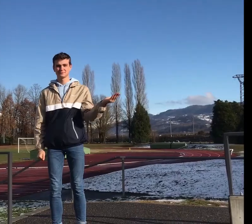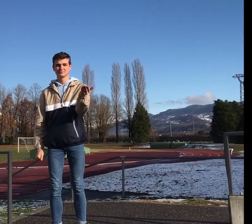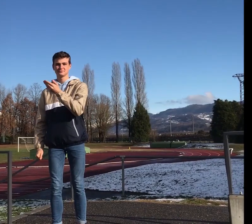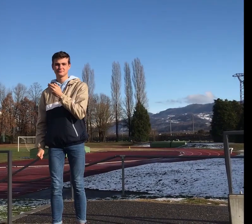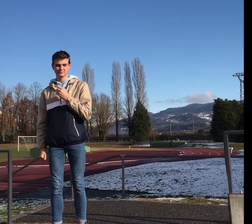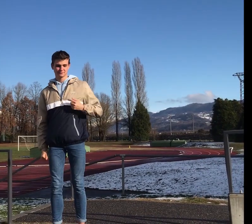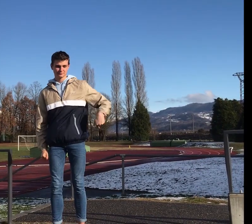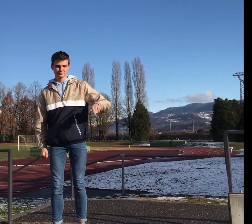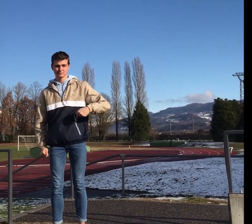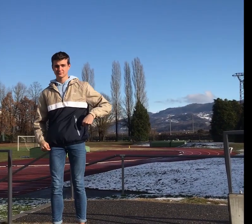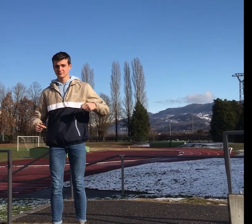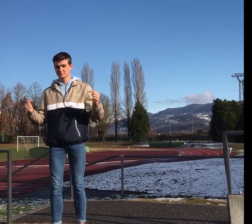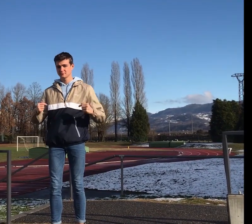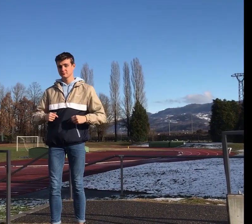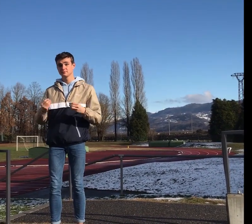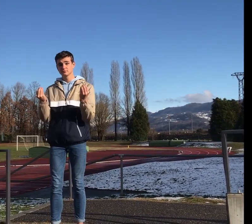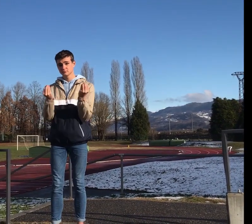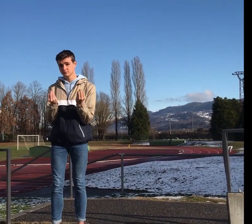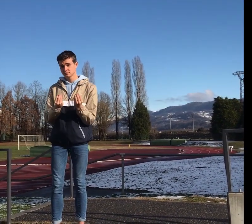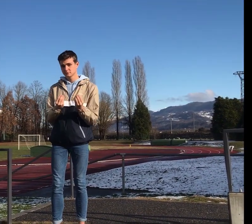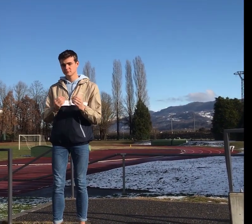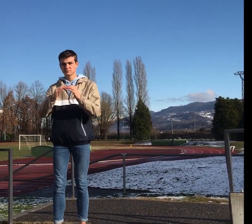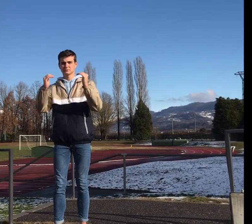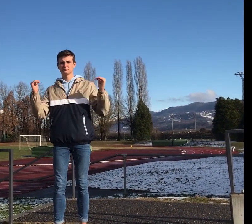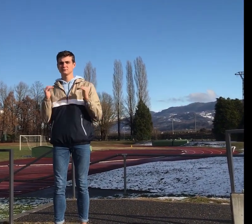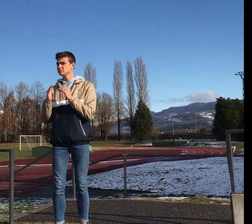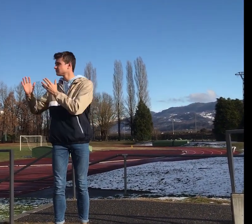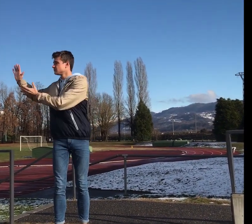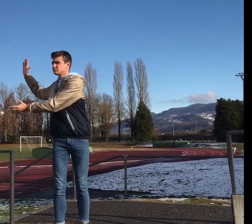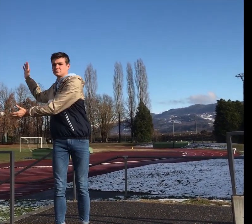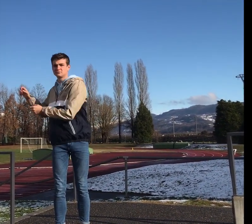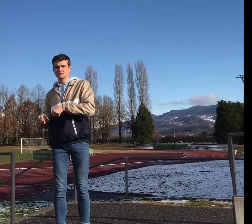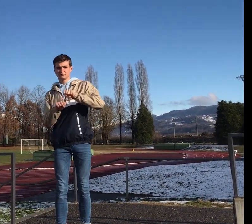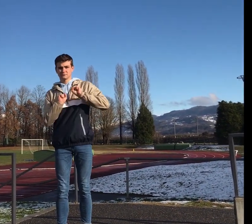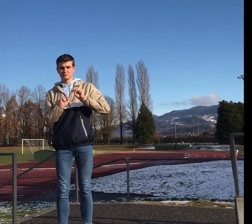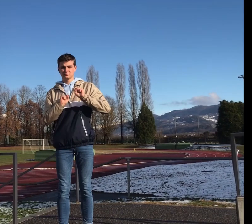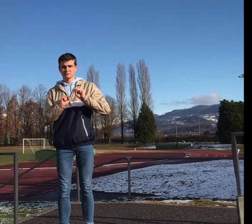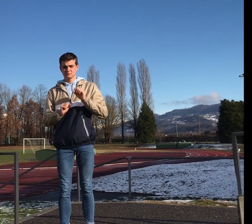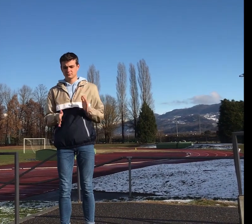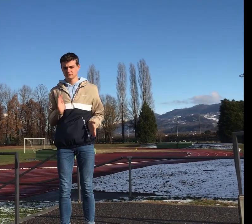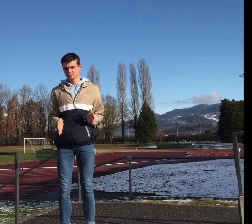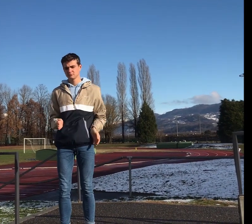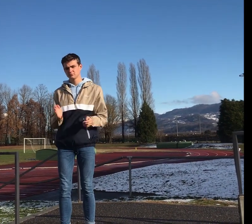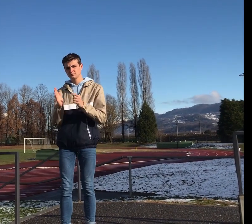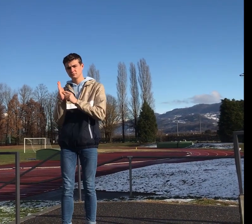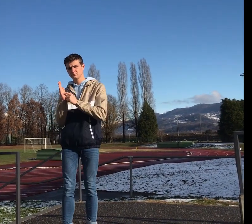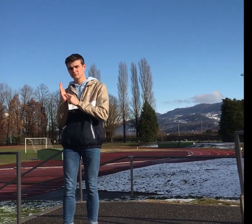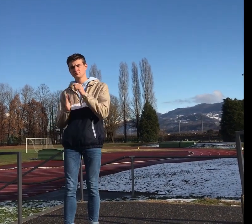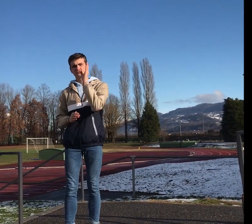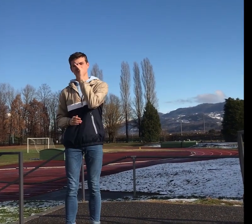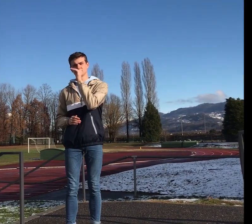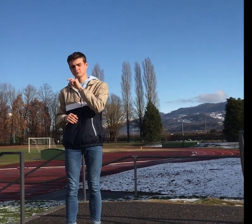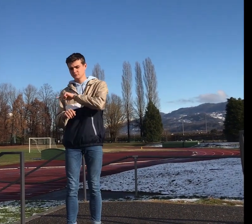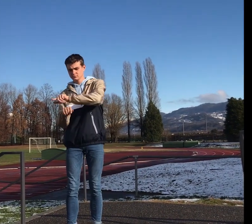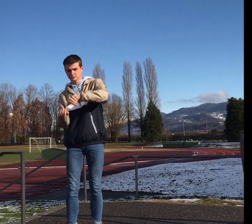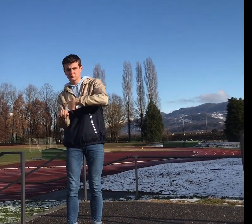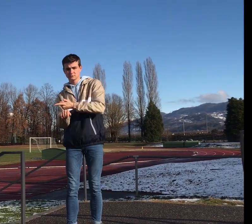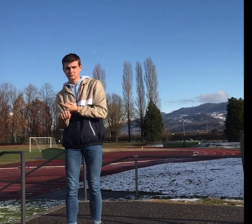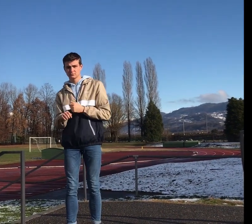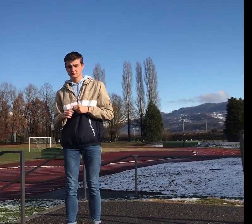Bonjour, nous nous trouvons ici au Stade Ilfribo à Ponchat où l'option athlétisme dure 2h, 3 fois